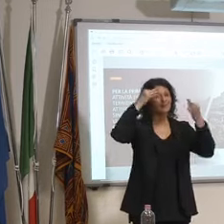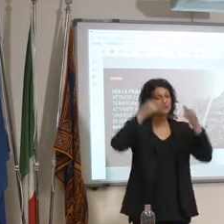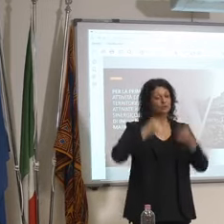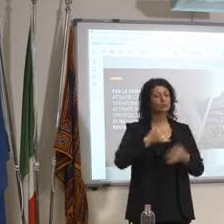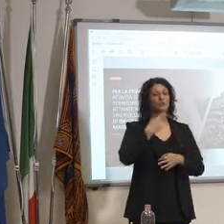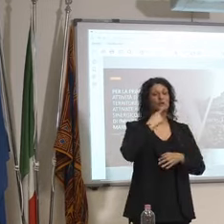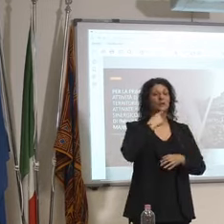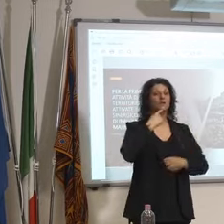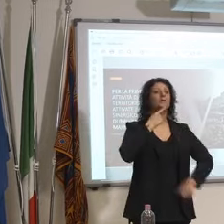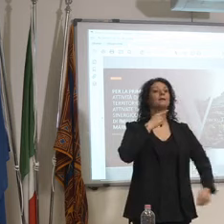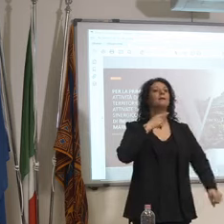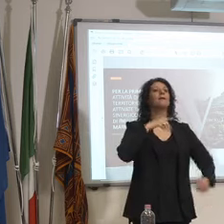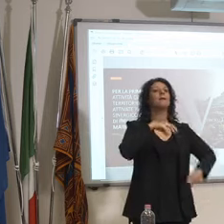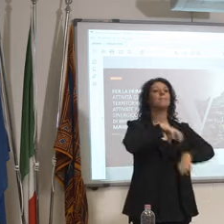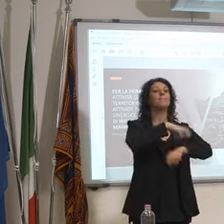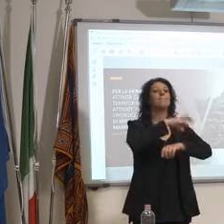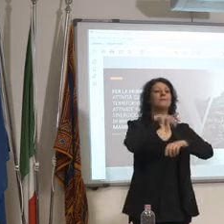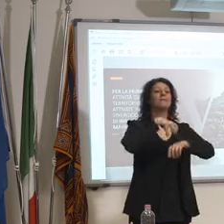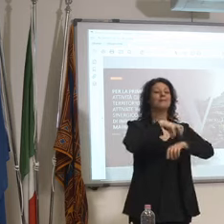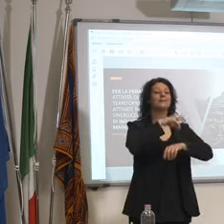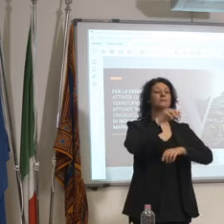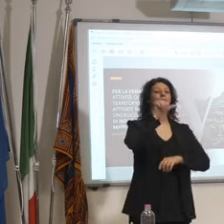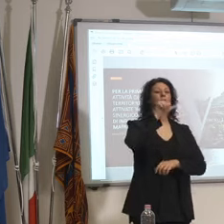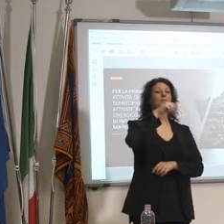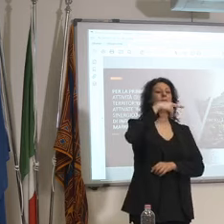speranza